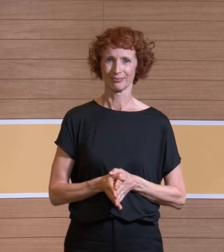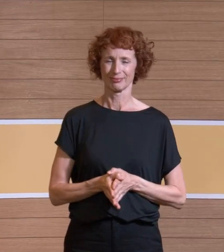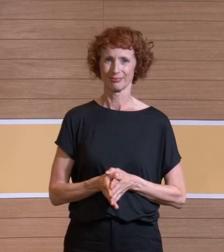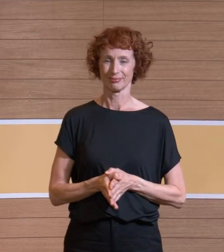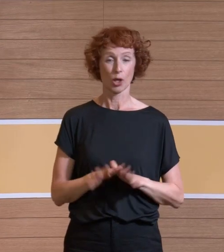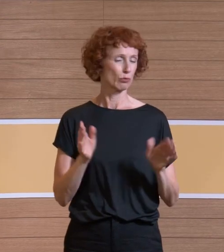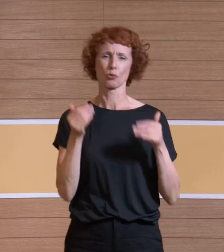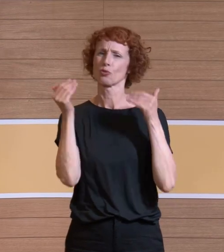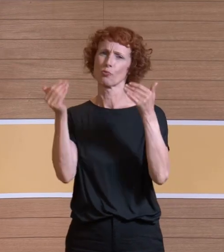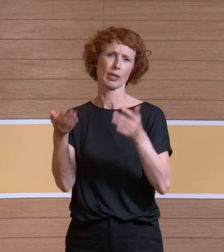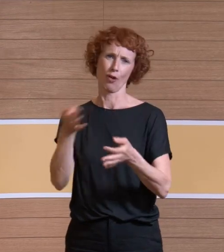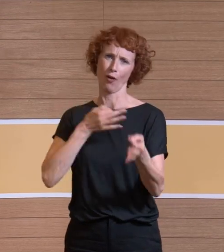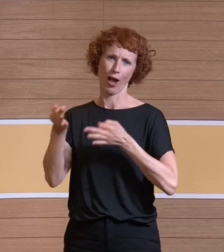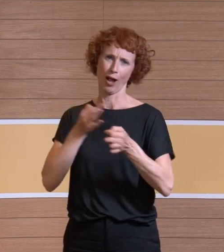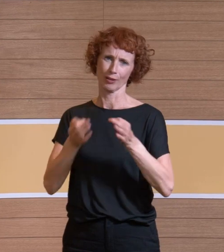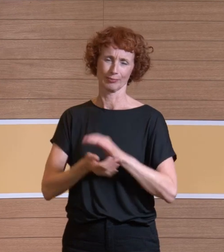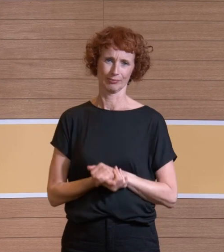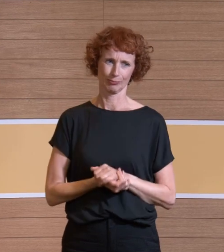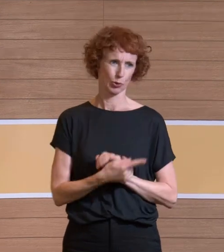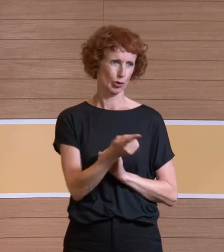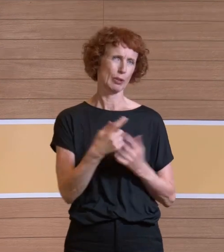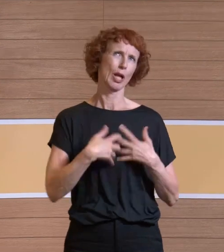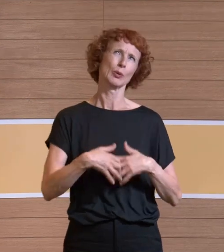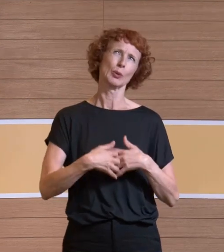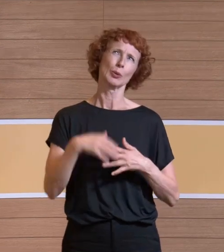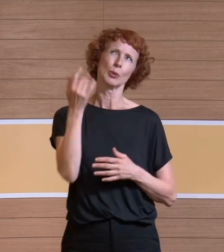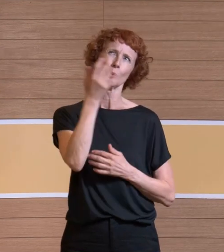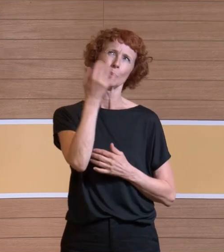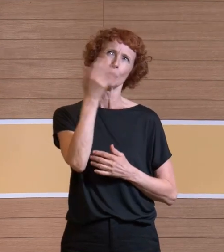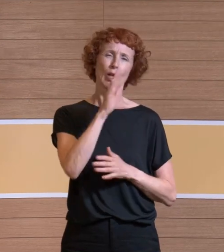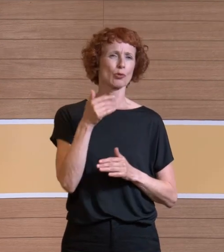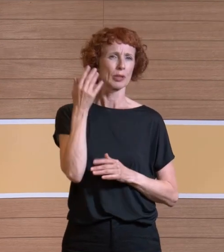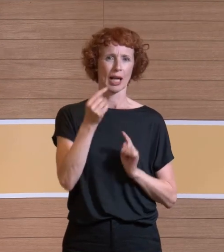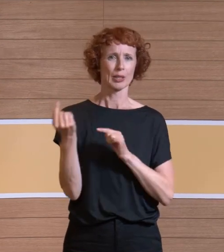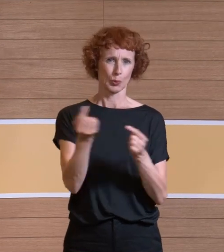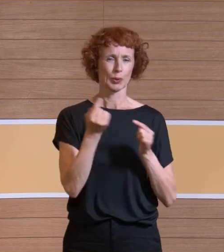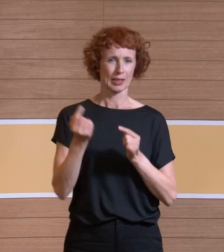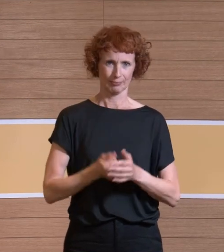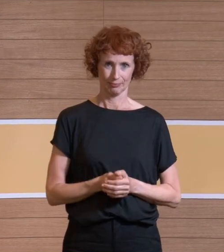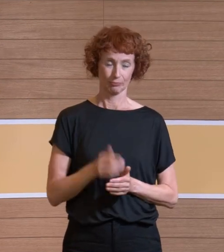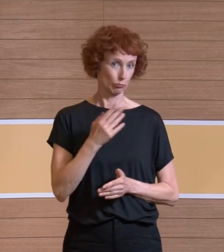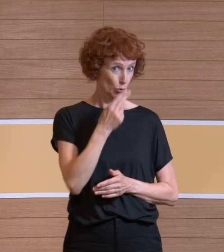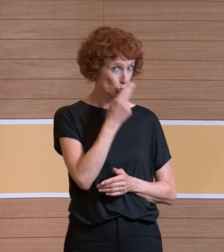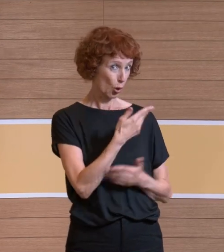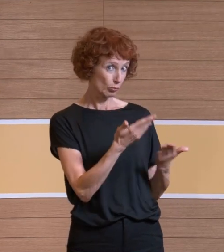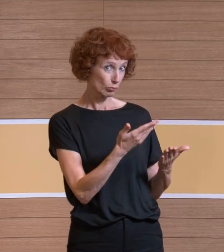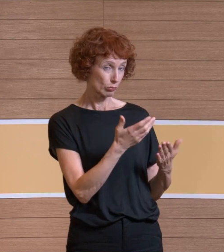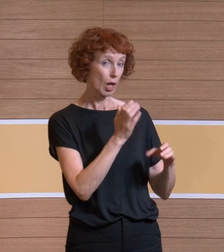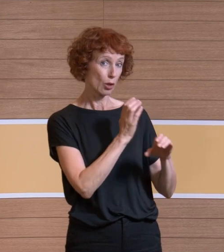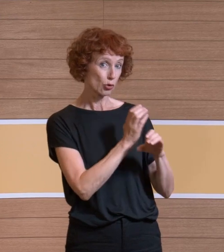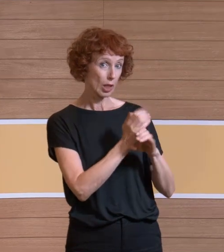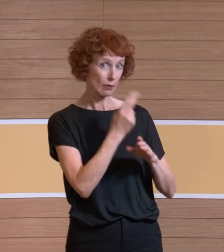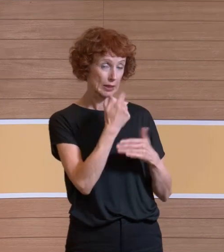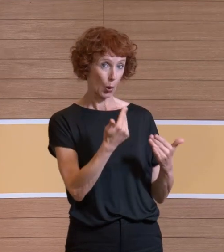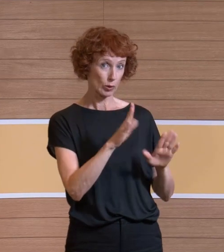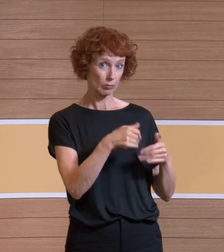Ja, so später. Ansonsten sammeln Sie sich nochmal. Wir kommen bestimmt nochmal zum Diskutieren. Dann machen wir das. Wir fragen auch nochmal bei Frau Kunath nach. Gibt es Fragen aus dem